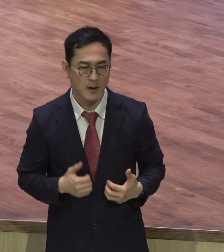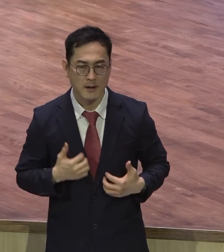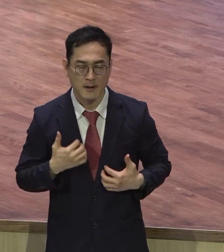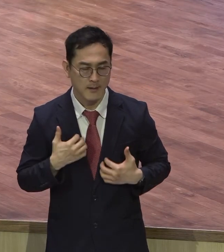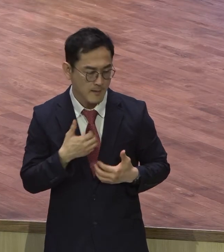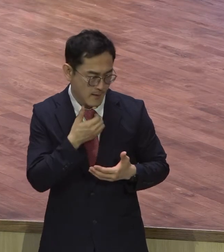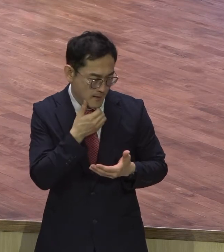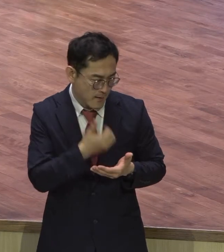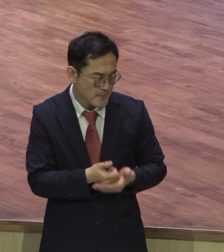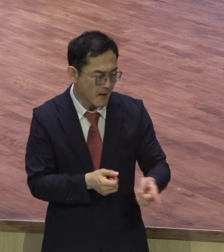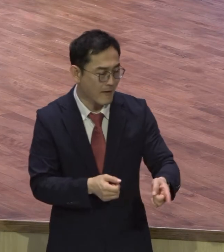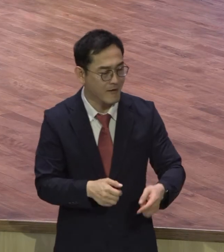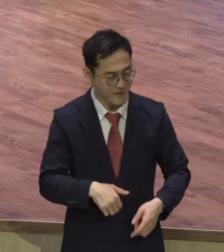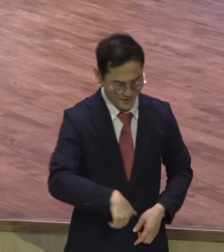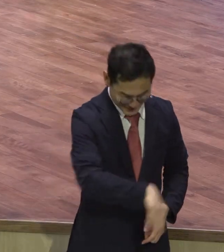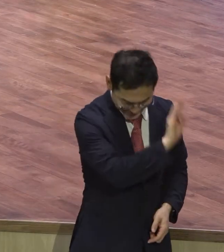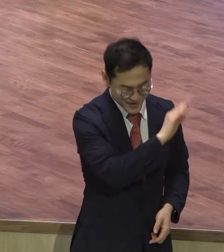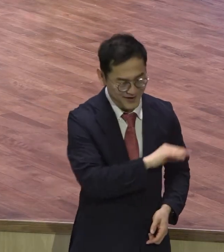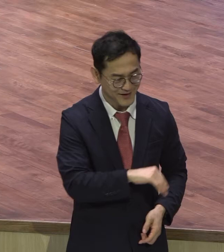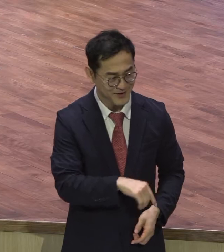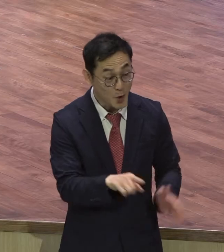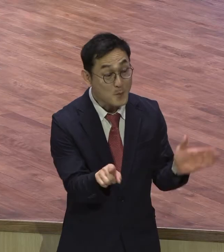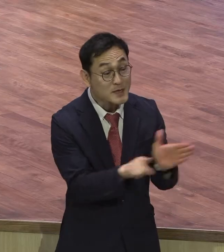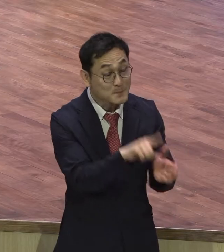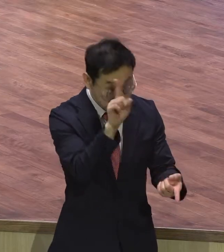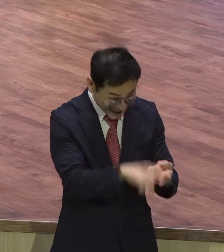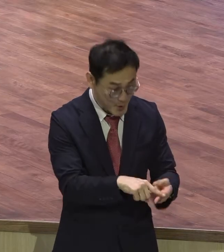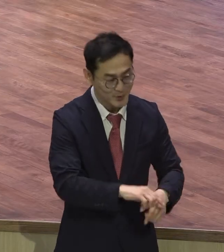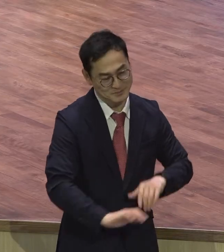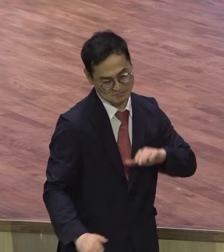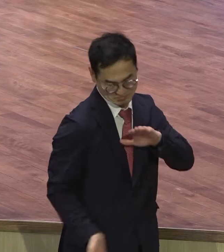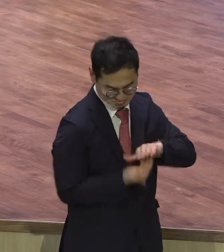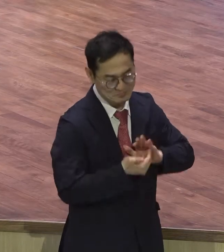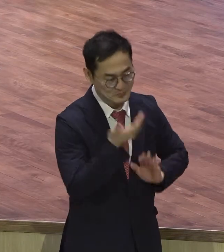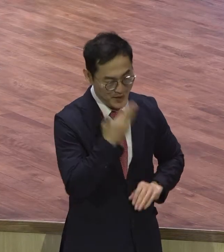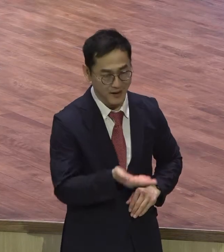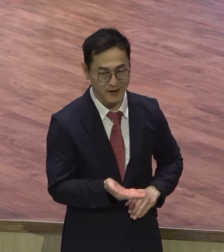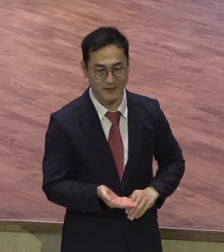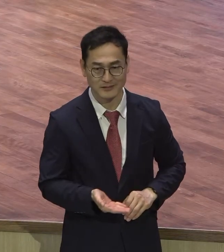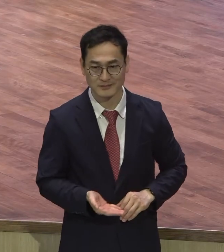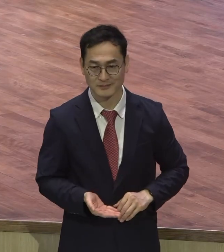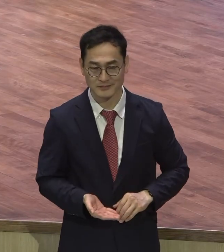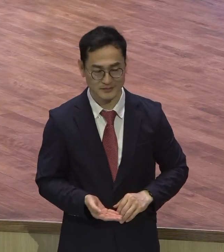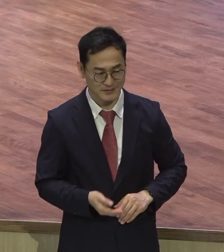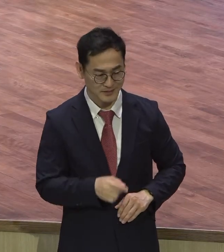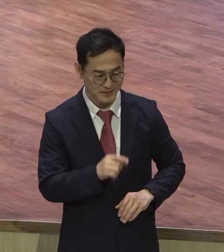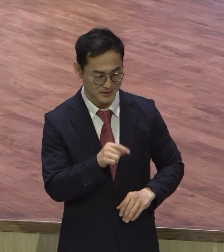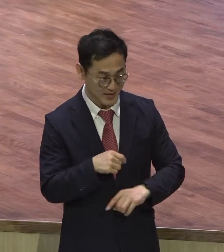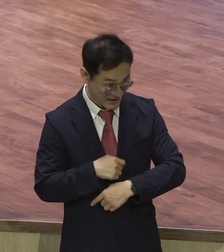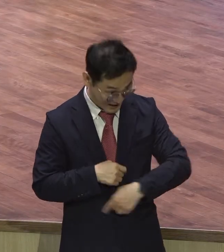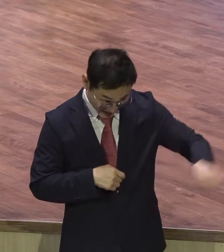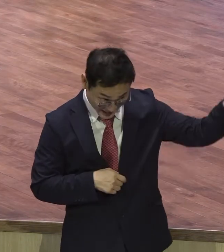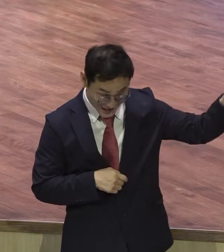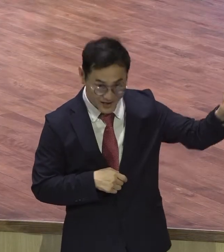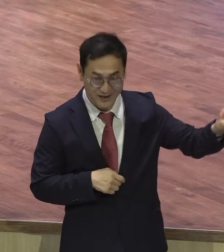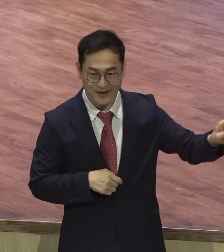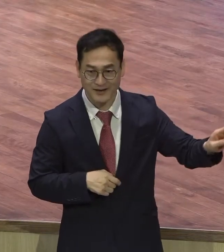그 즉시 하인이 나 아니라 우리 문제가 우리가 가지고 있는 말